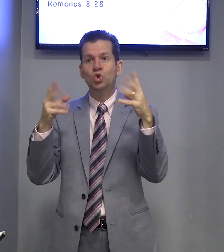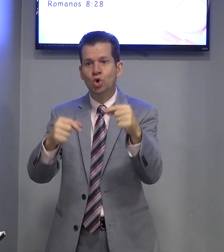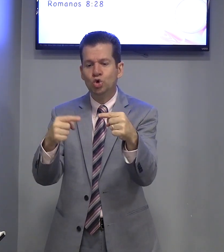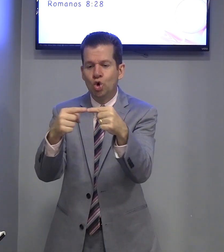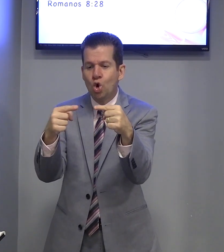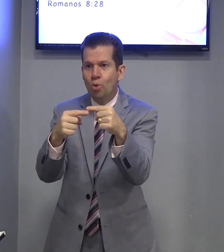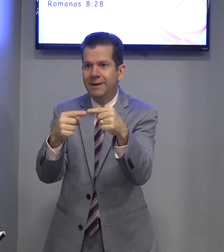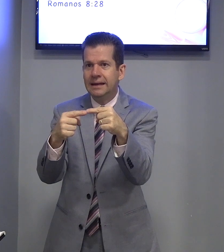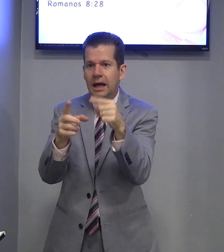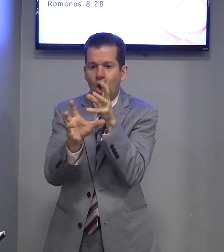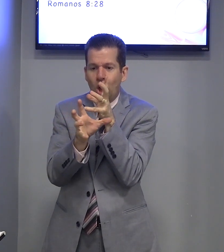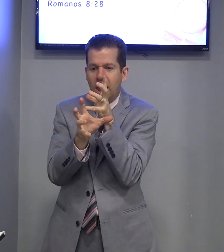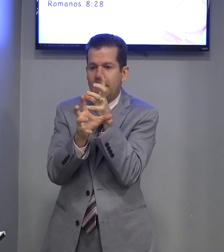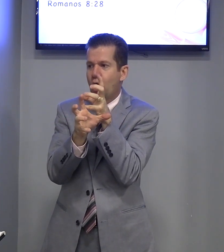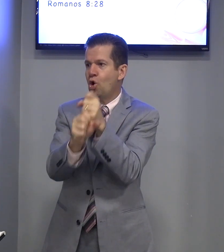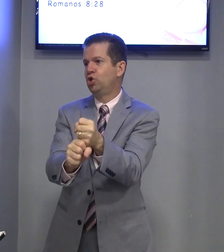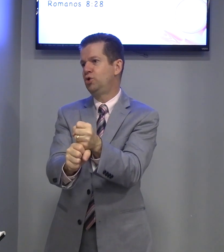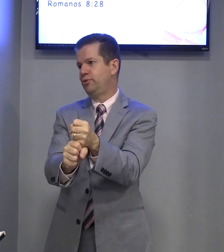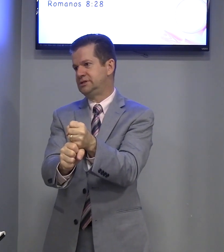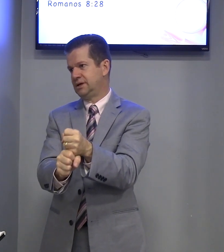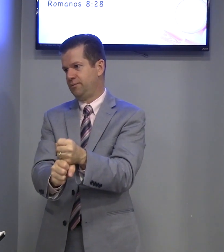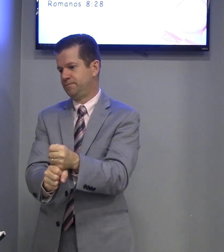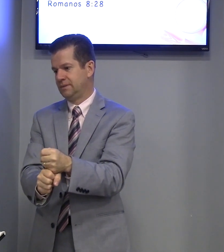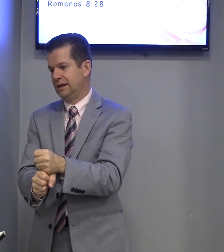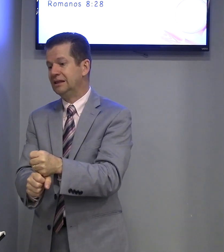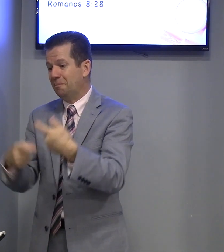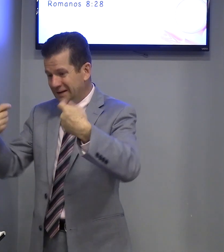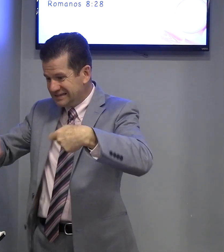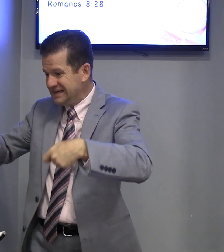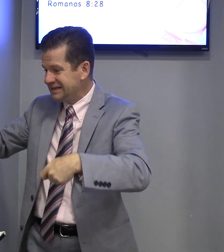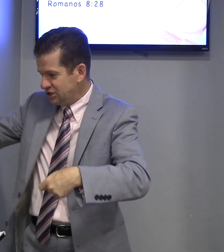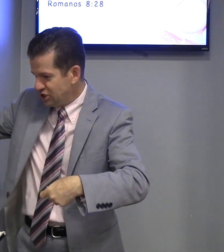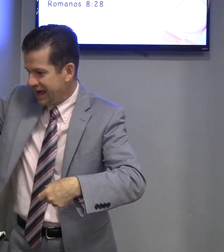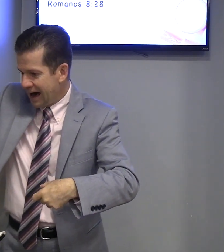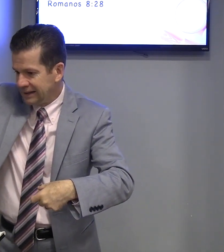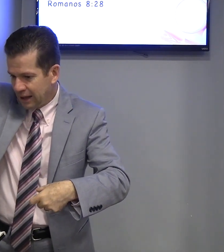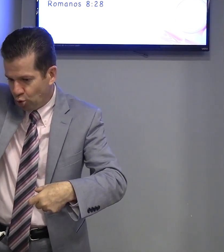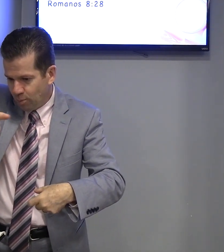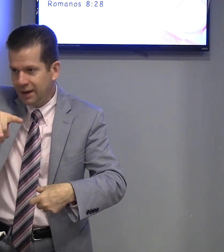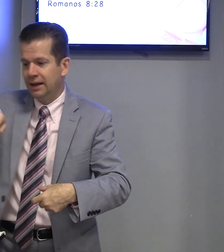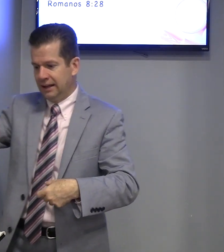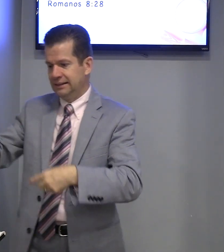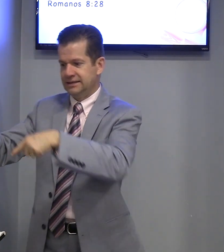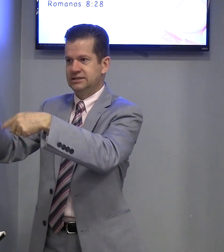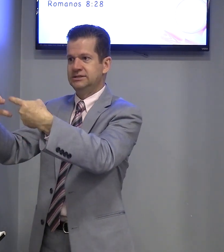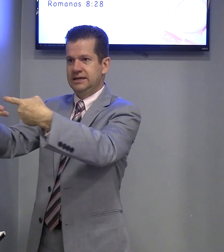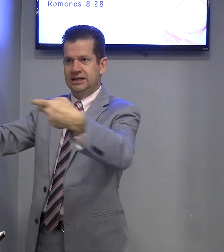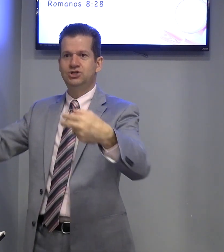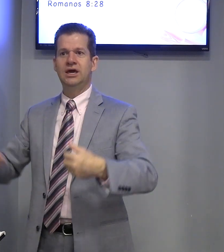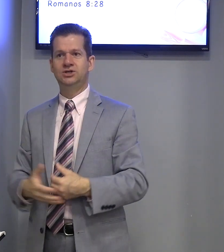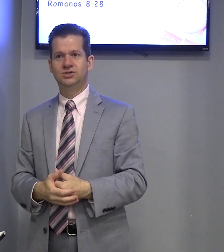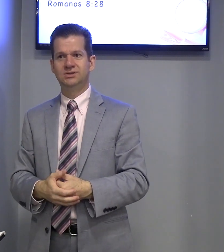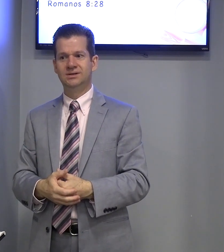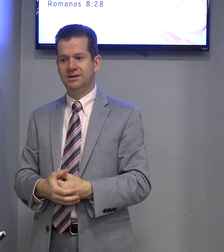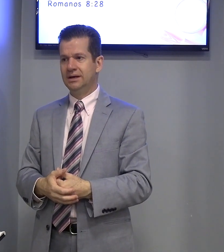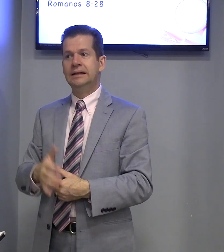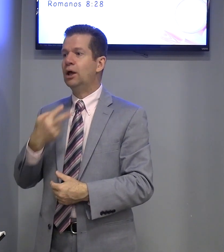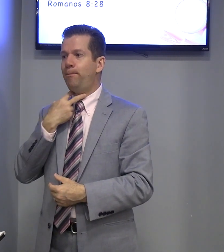Tudo combina. É uma contribuição. Então, precisa de cada uma desses ingredientes. Não